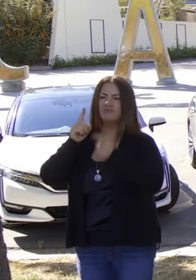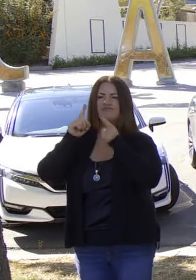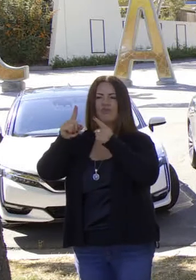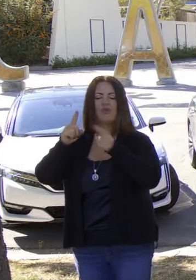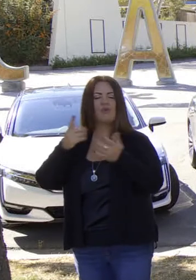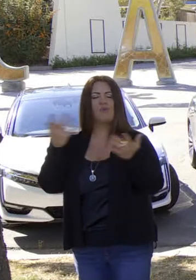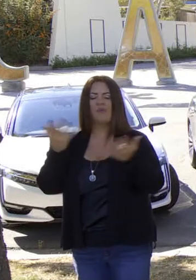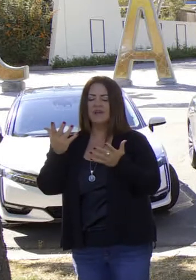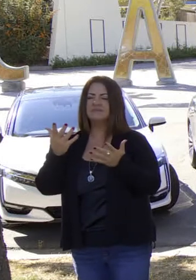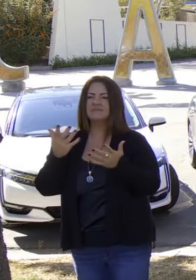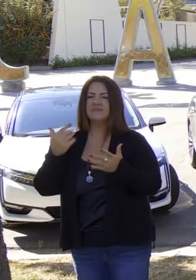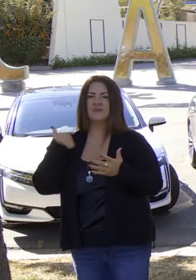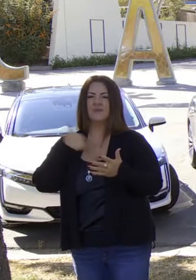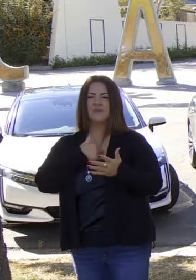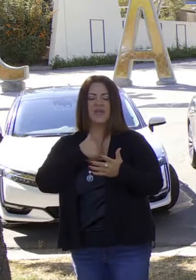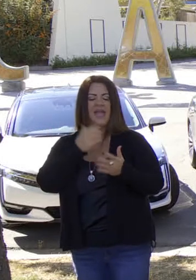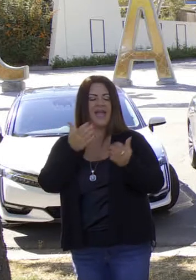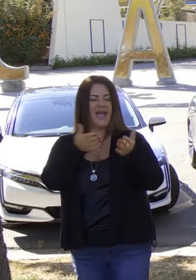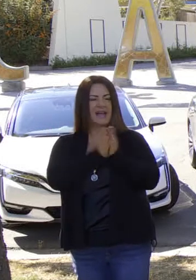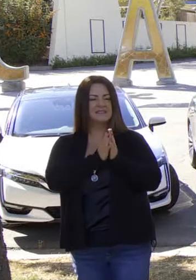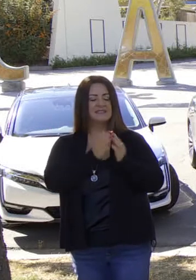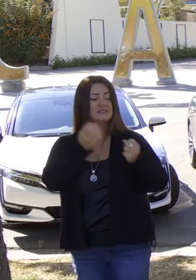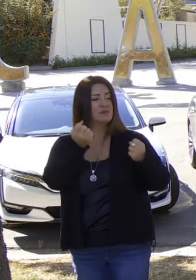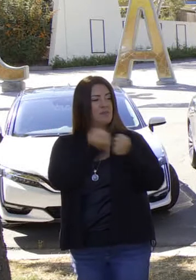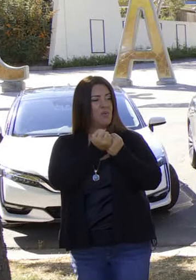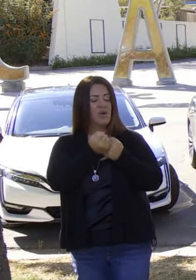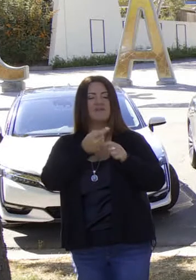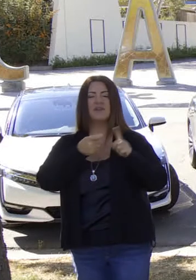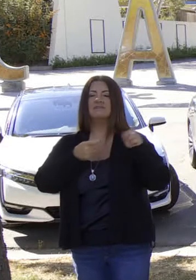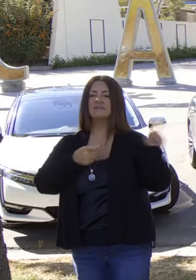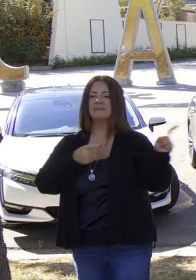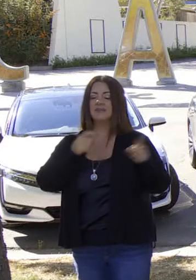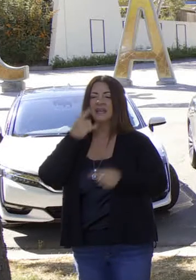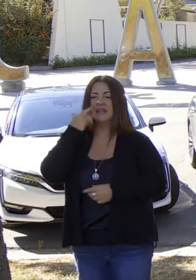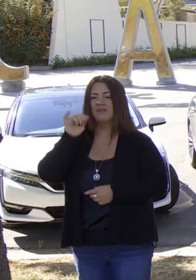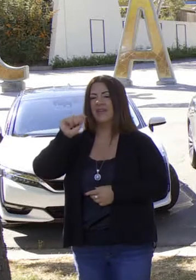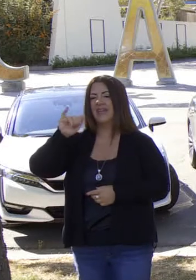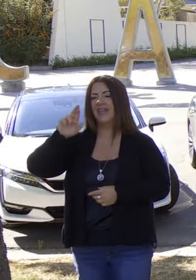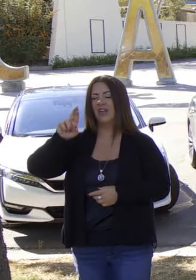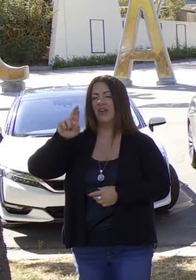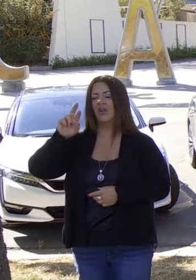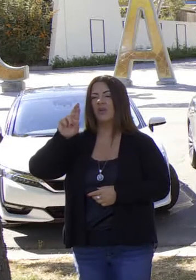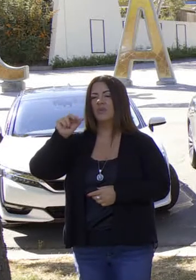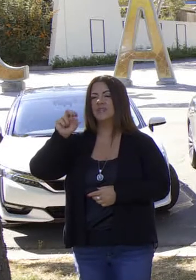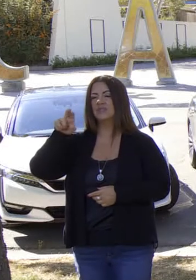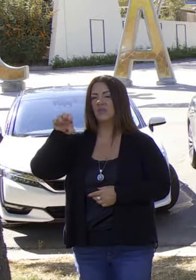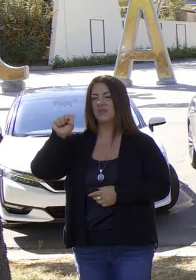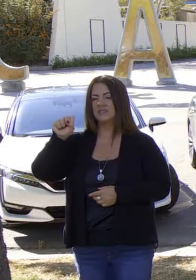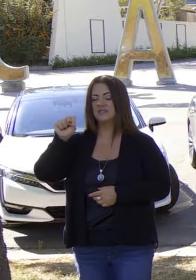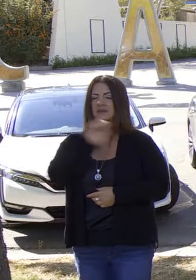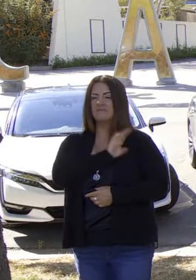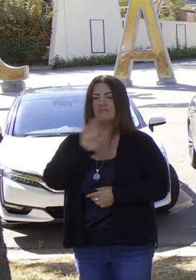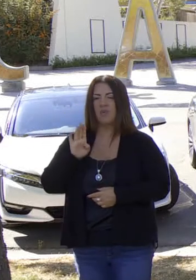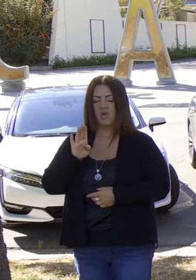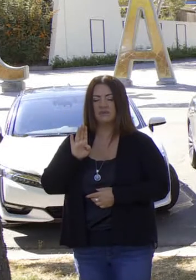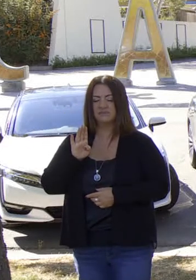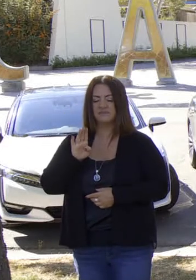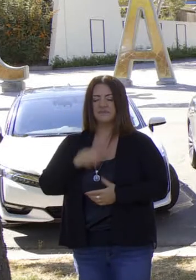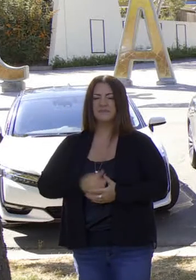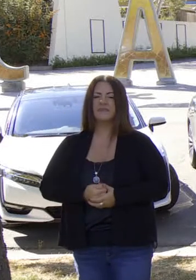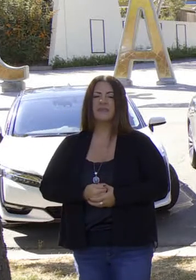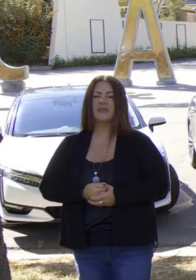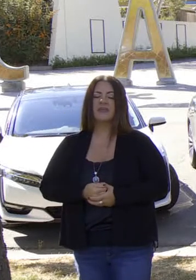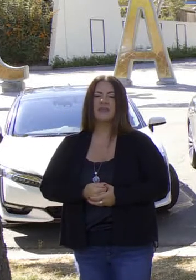una nueva marca, una pauta con el apoyo de la Junta de Recursos de Aire de California para